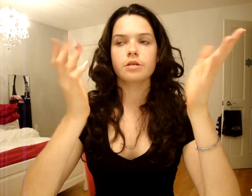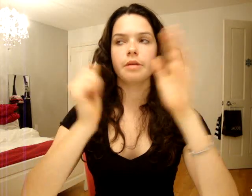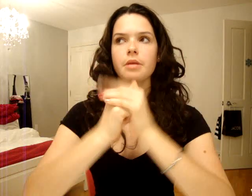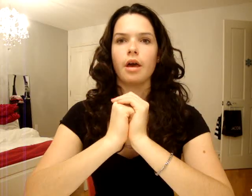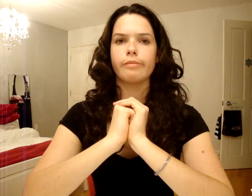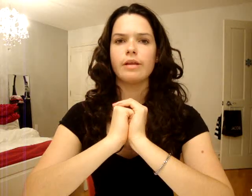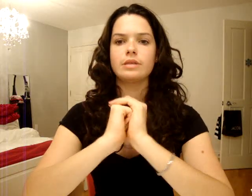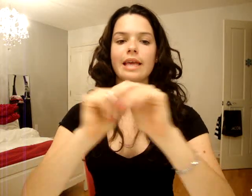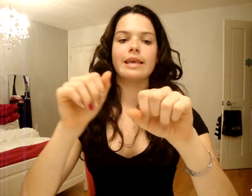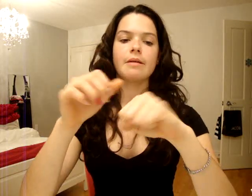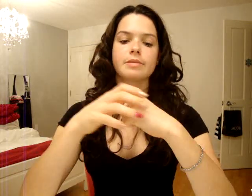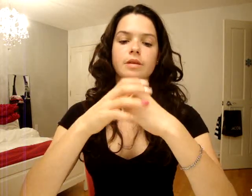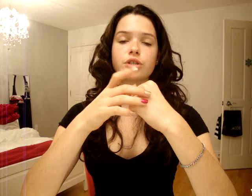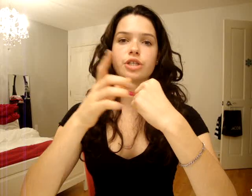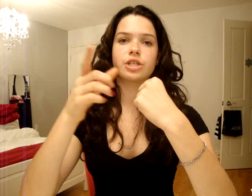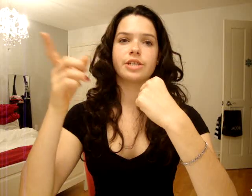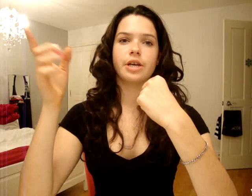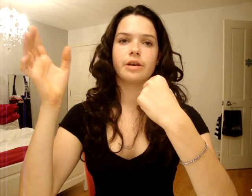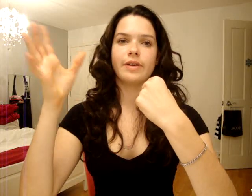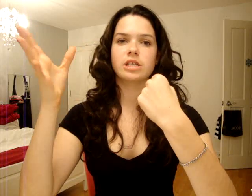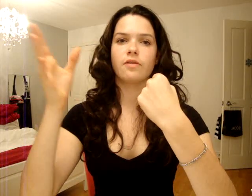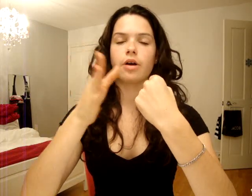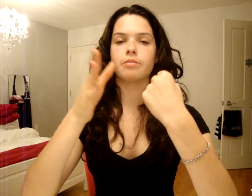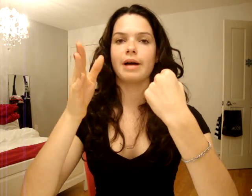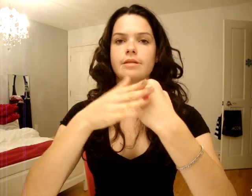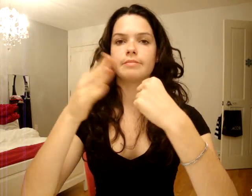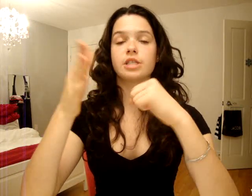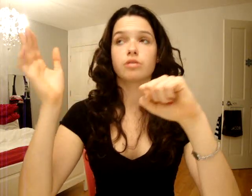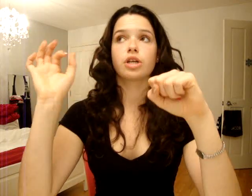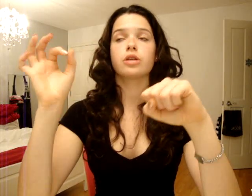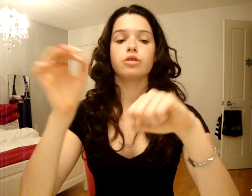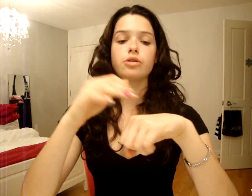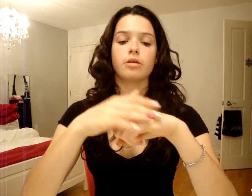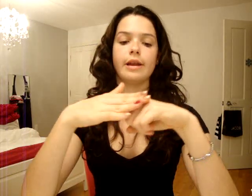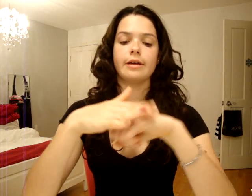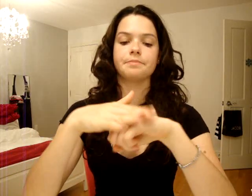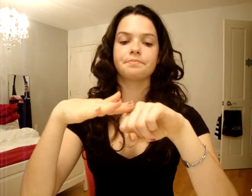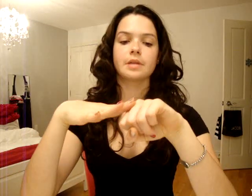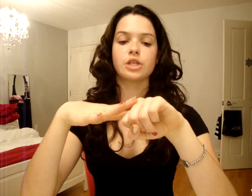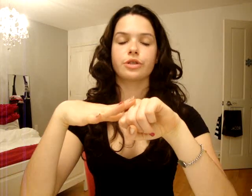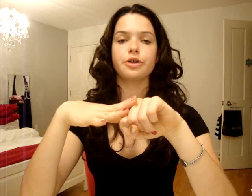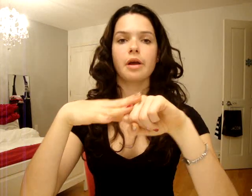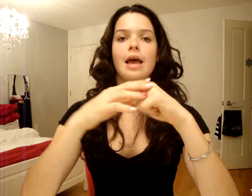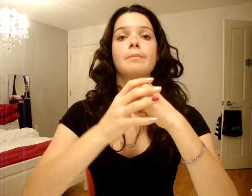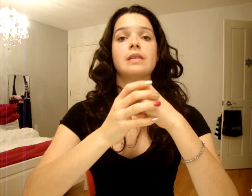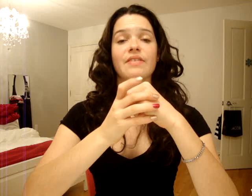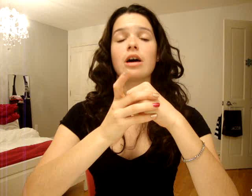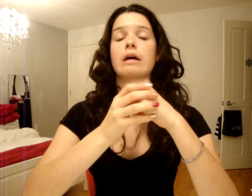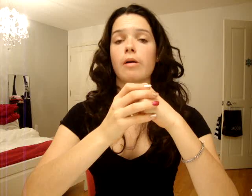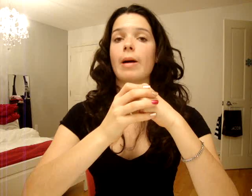Ça. Peut-être aussi des gants, parce que moi, j'ai failli recevoir une balle, mais non, j'en ai reçu une sur les jointures. Puis, ça aurait fait horriblement